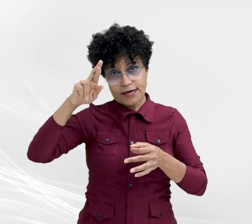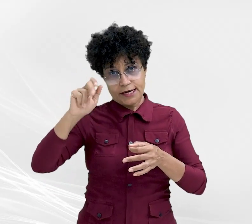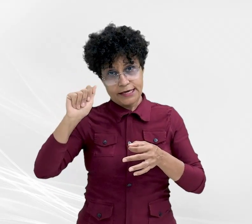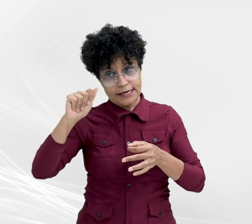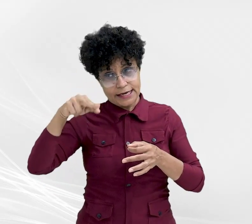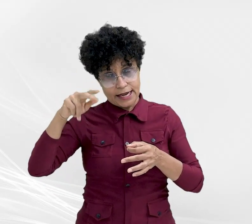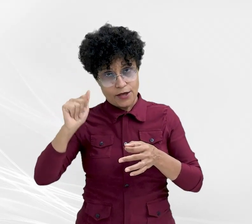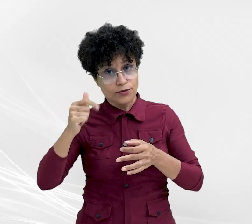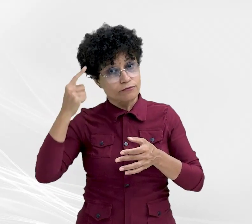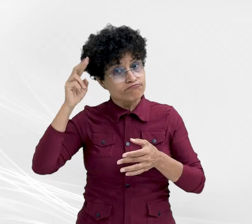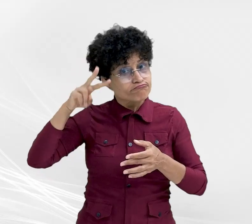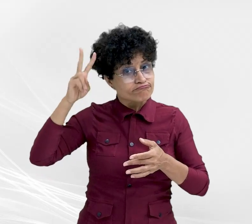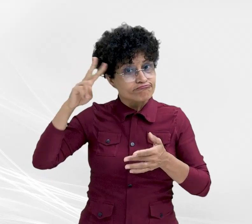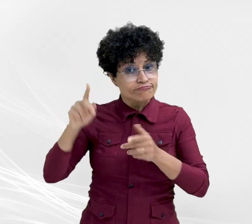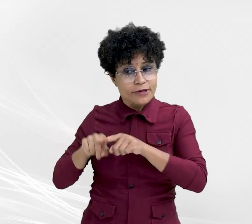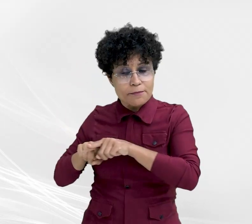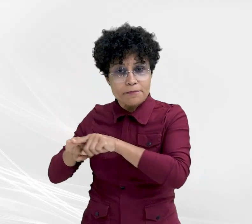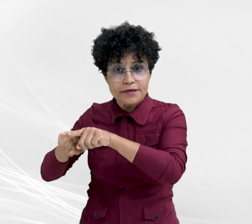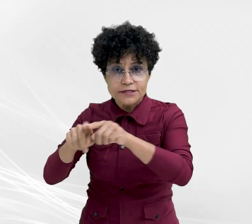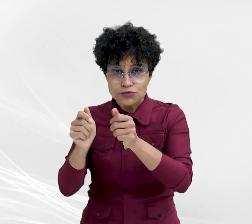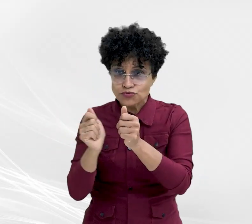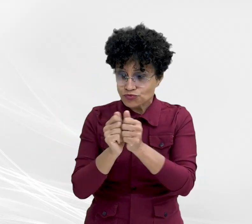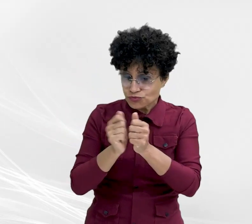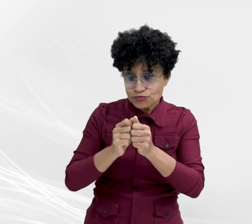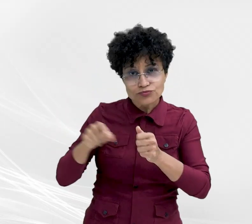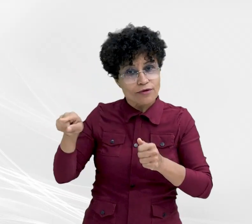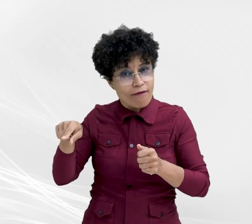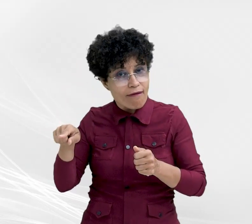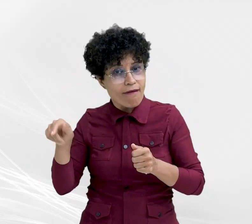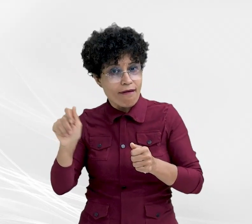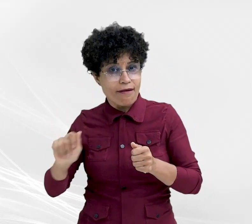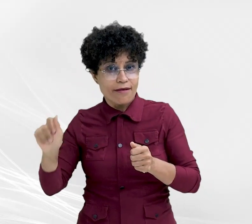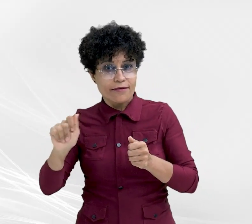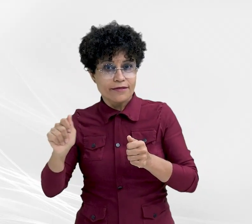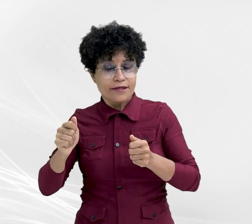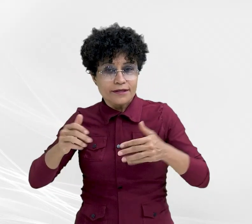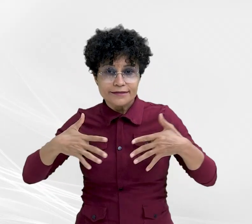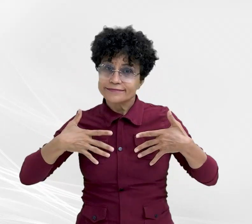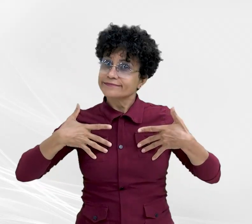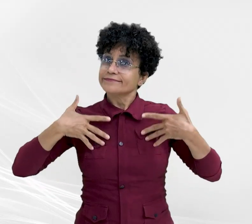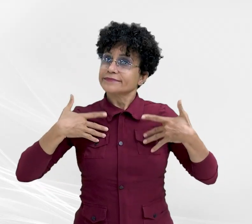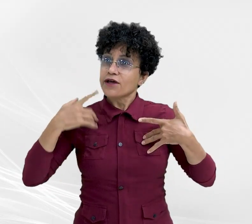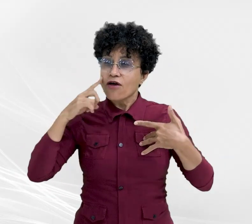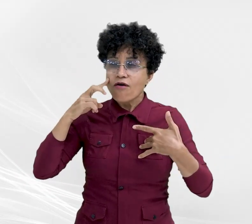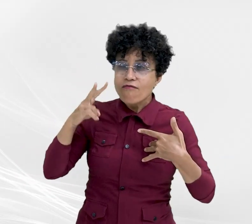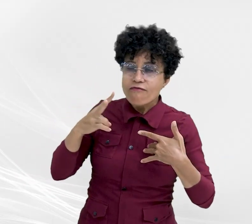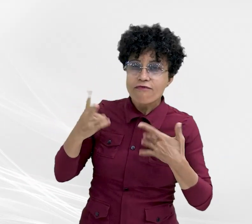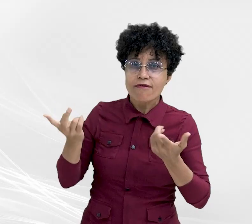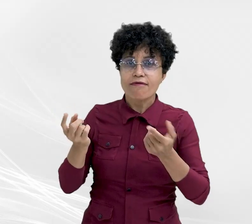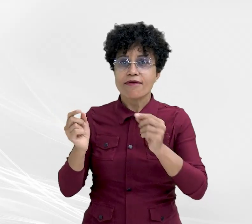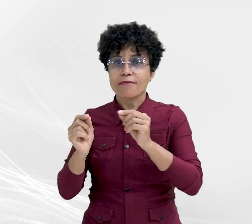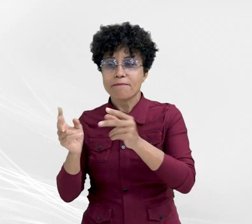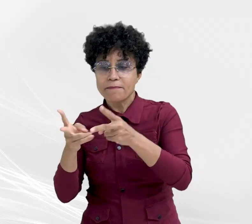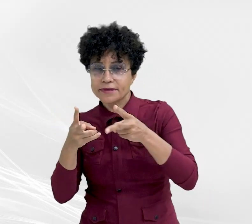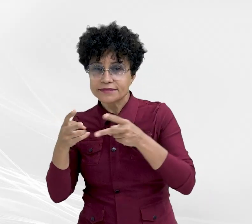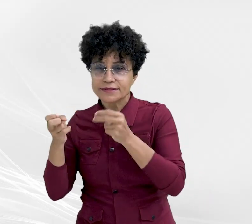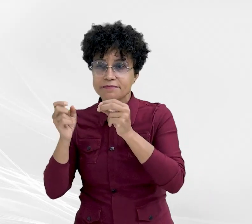Ministério Público de Mato Grosso e a Associação, e destacou a satisfação que é ver o projeto sair do papel e se tornar realidade.